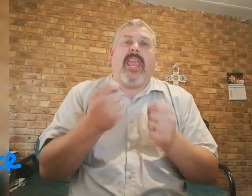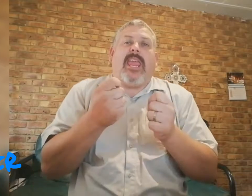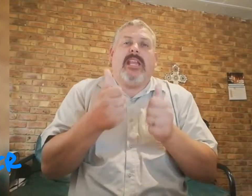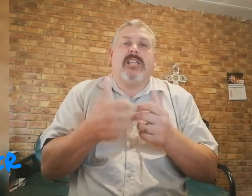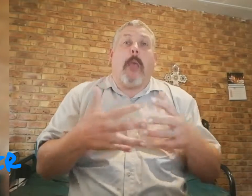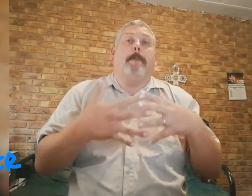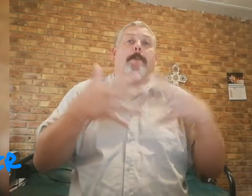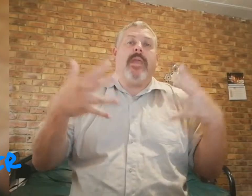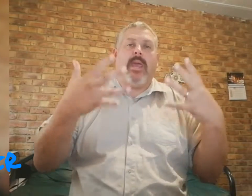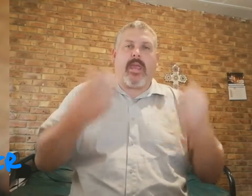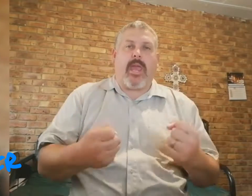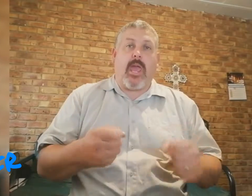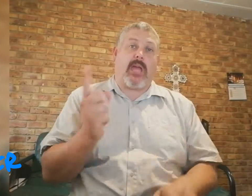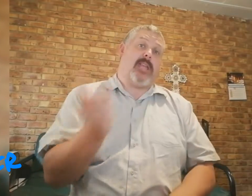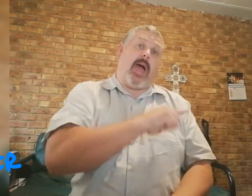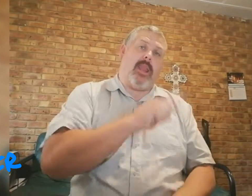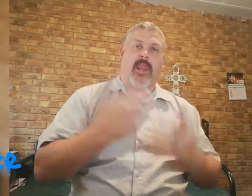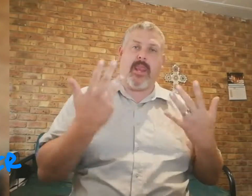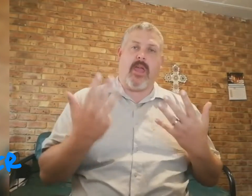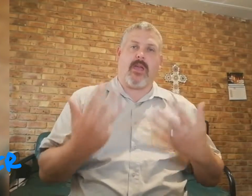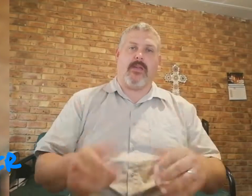iets meer geku as die ander neger.